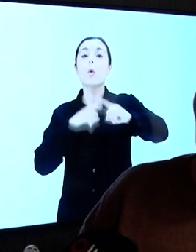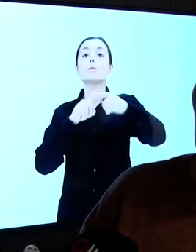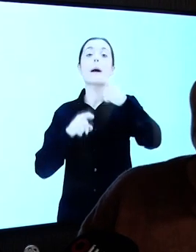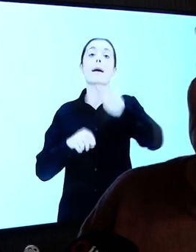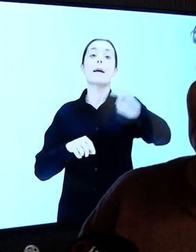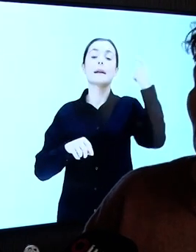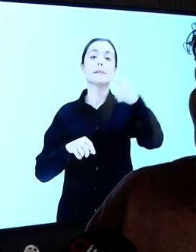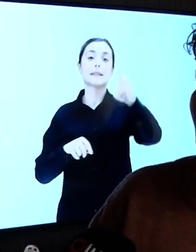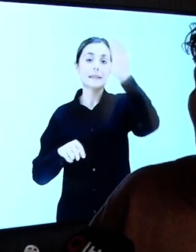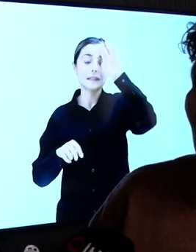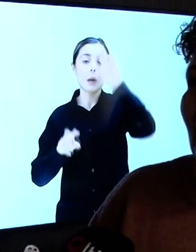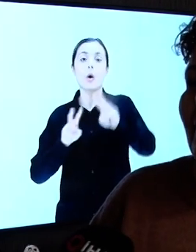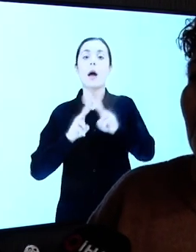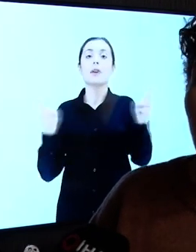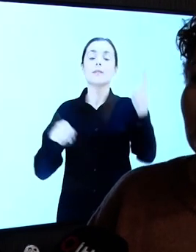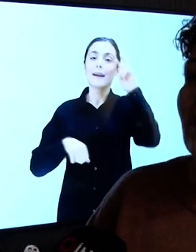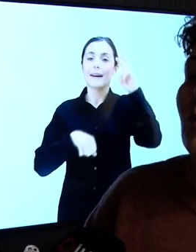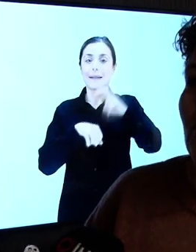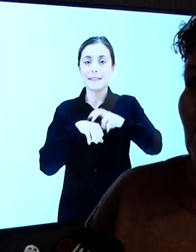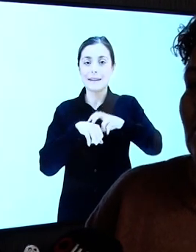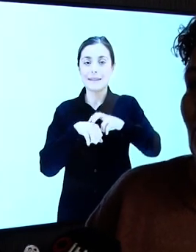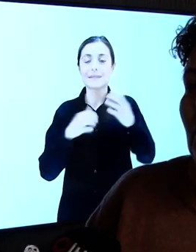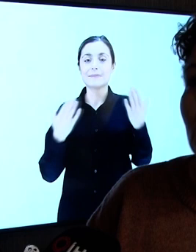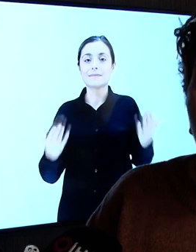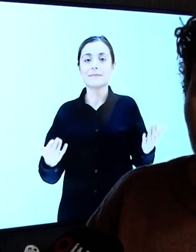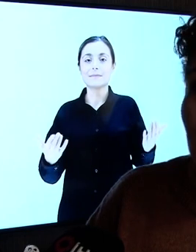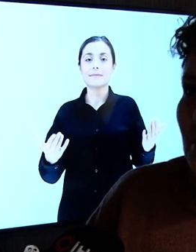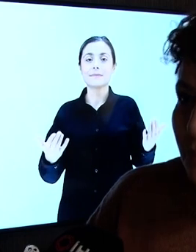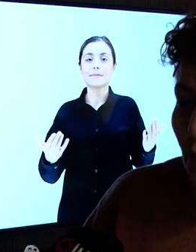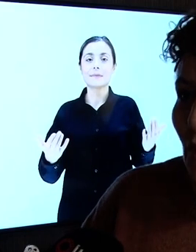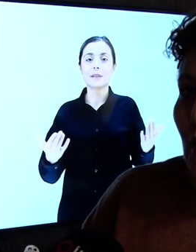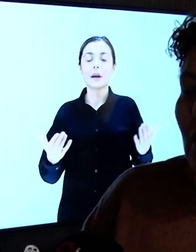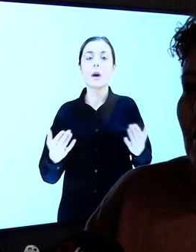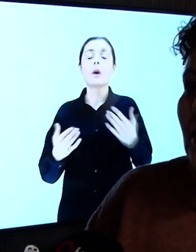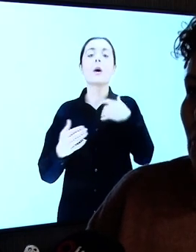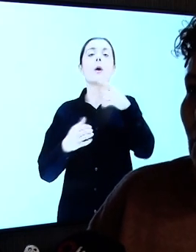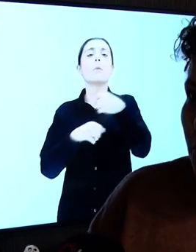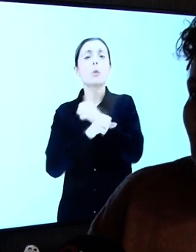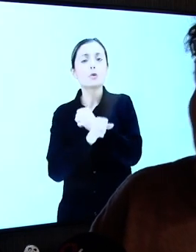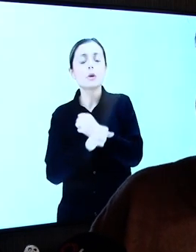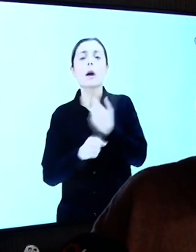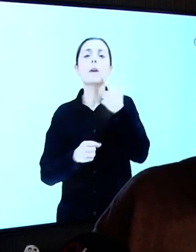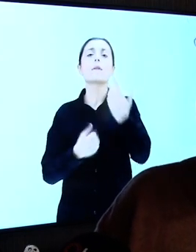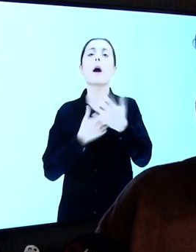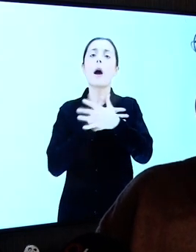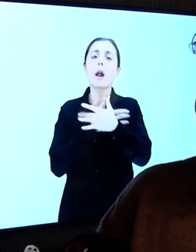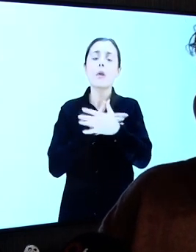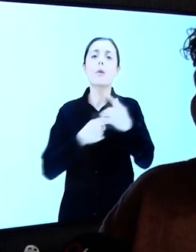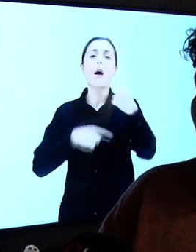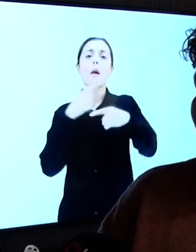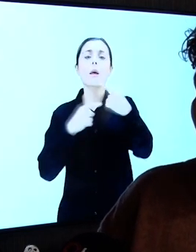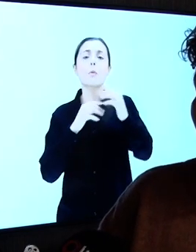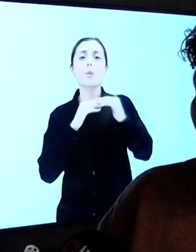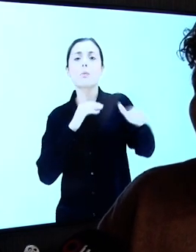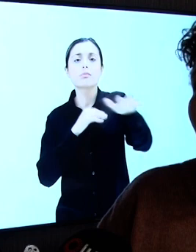erişilebilirlik konusunda yardımcı olmakla yükümle evlatlarız. Bizler olmadan işitme engellerin dış dünyayla iletişim kurmaları ve bağlantı